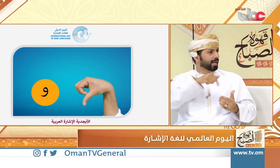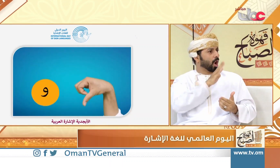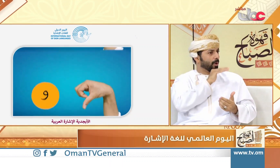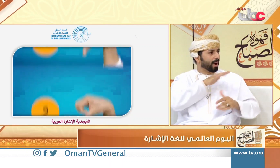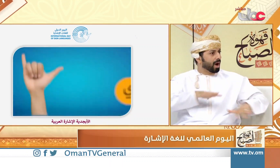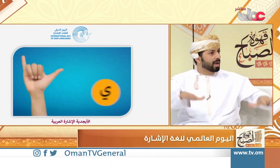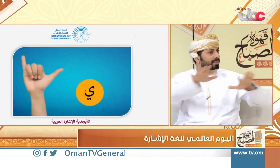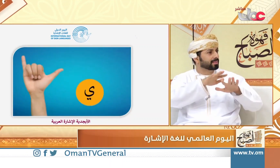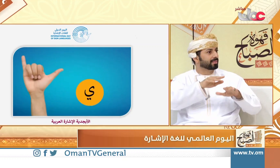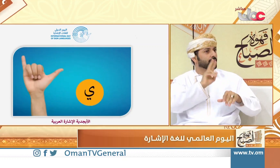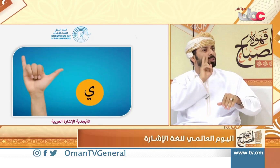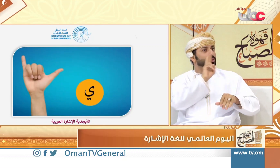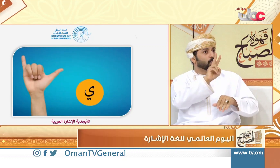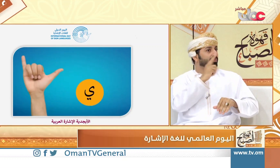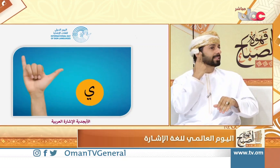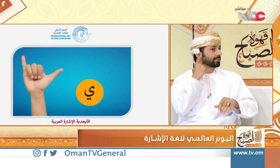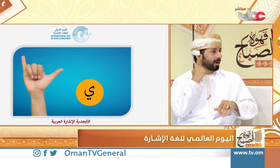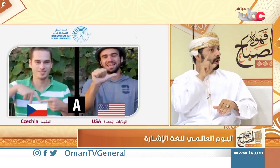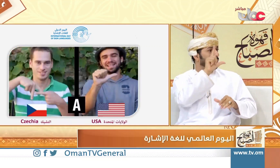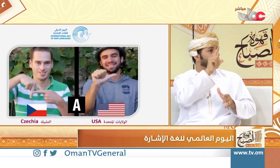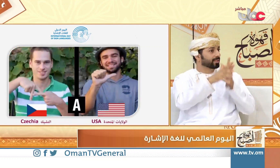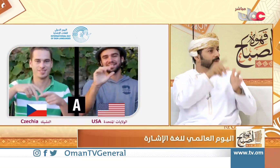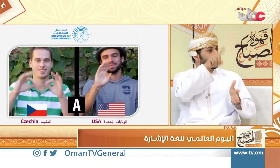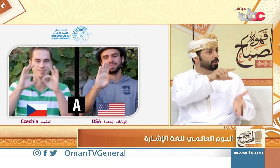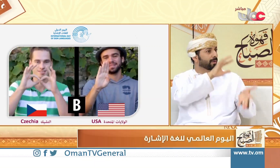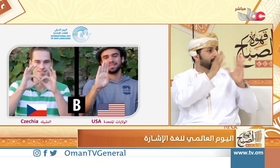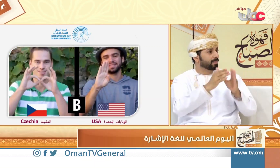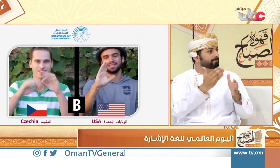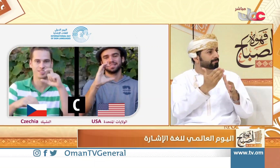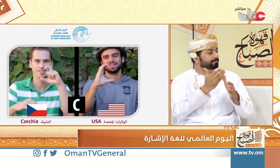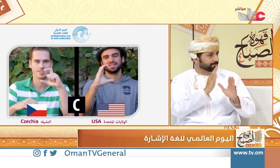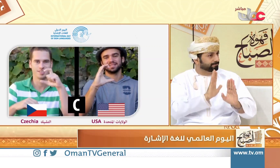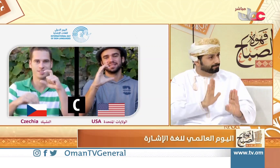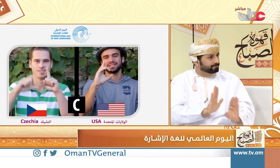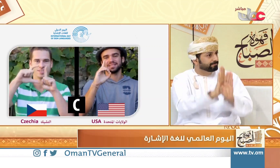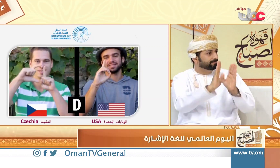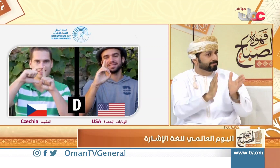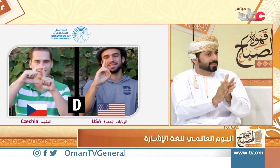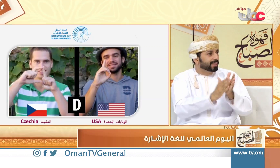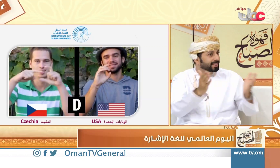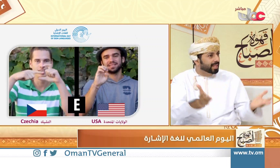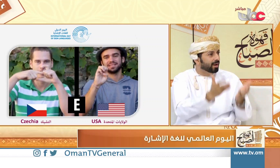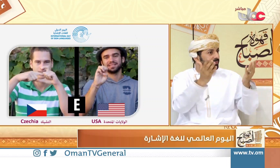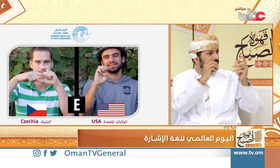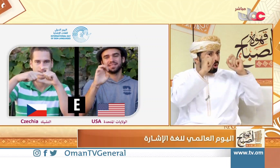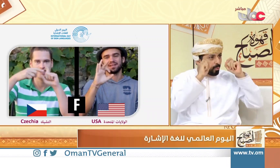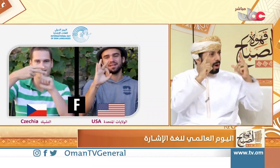للجهات الحكومية أو طبعاً هناك طبعاً في فعاليات أيضاً داعمة لهذا